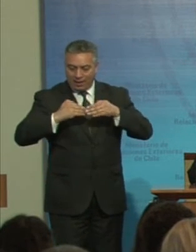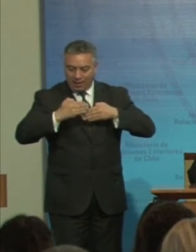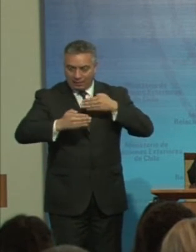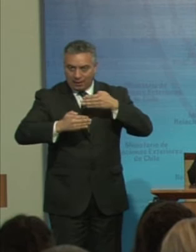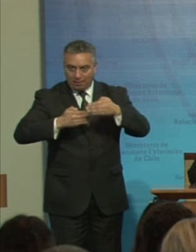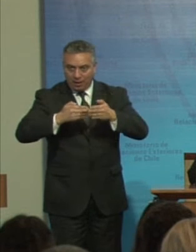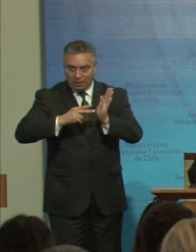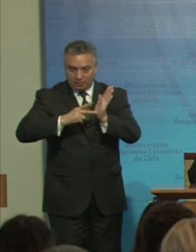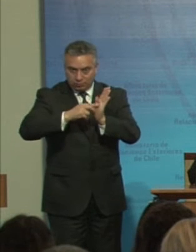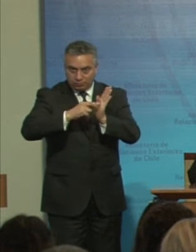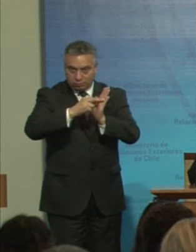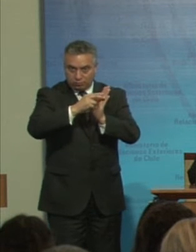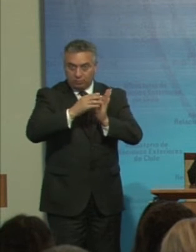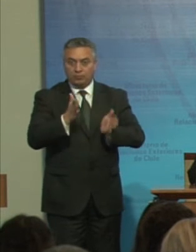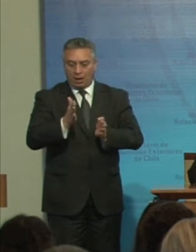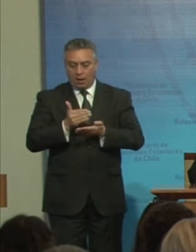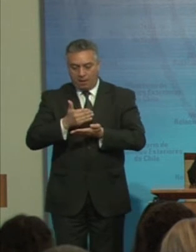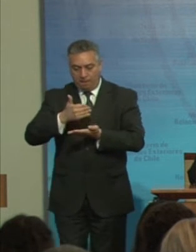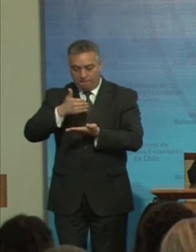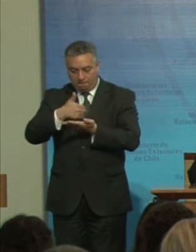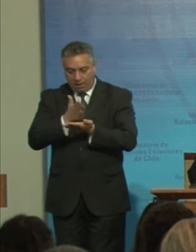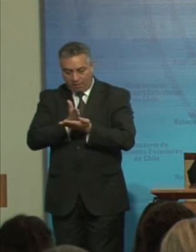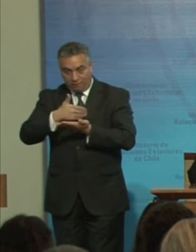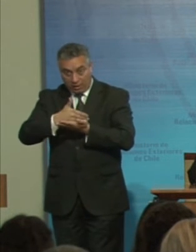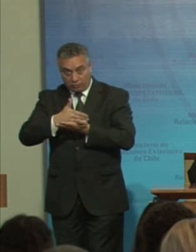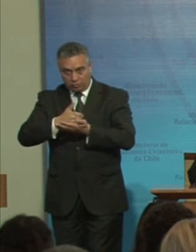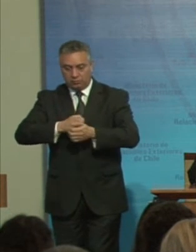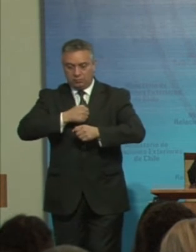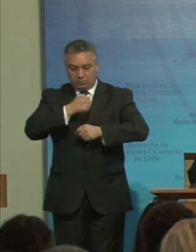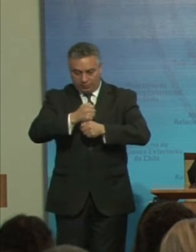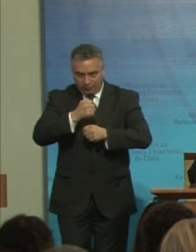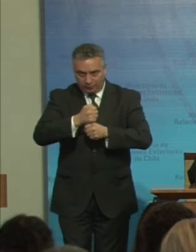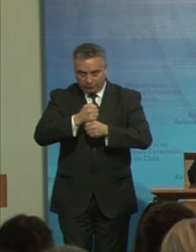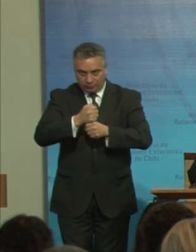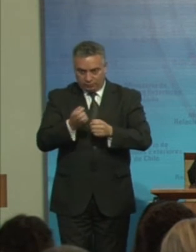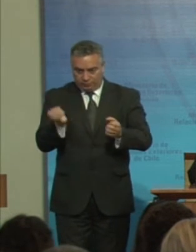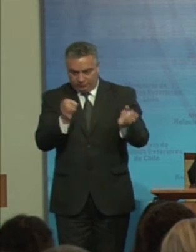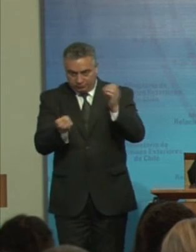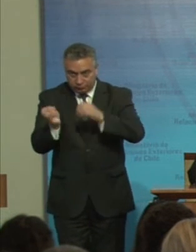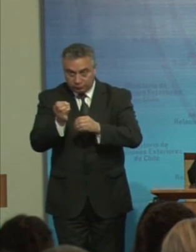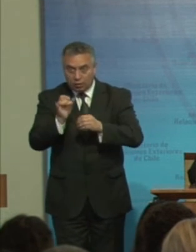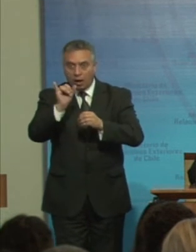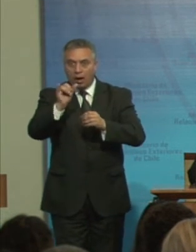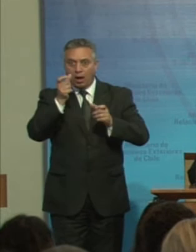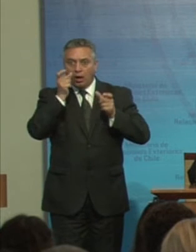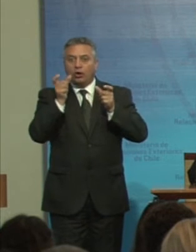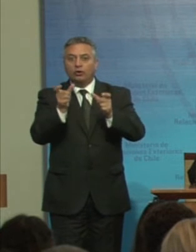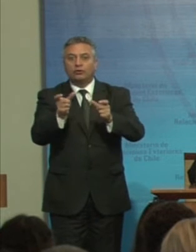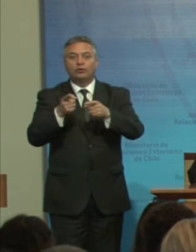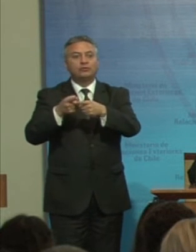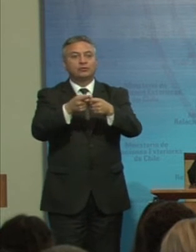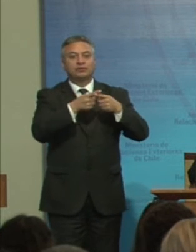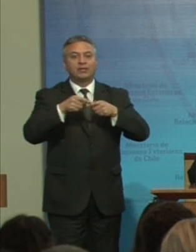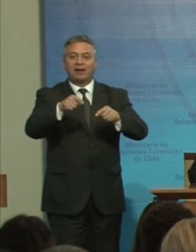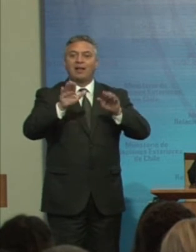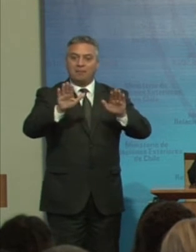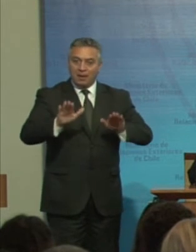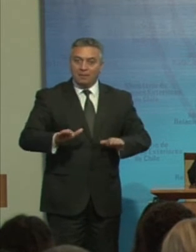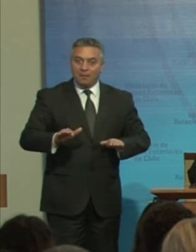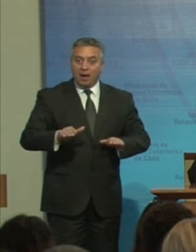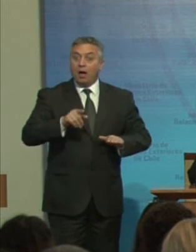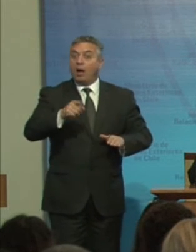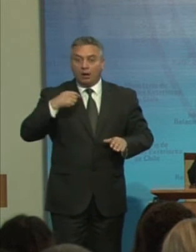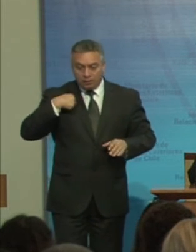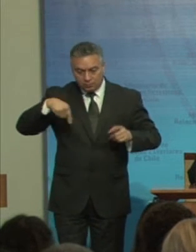En la planificación En la ejecución En la evaluación Y en el control social De las mismas Entendido Como